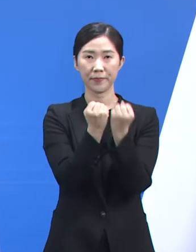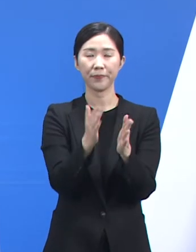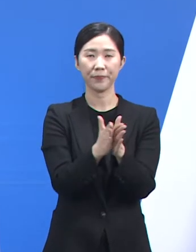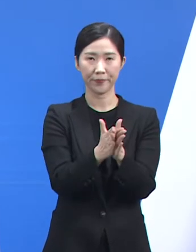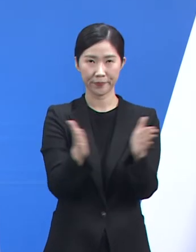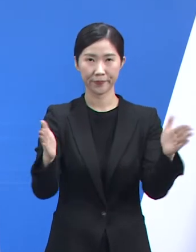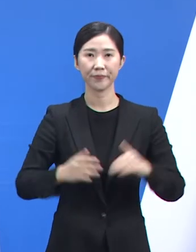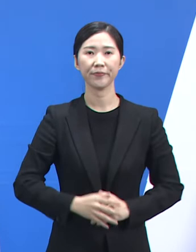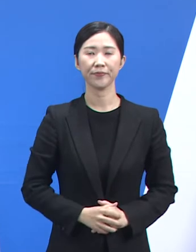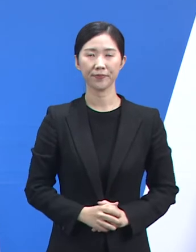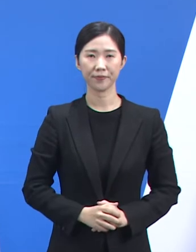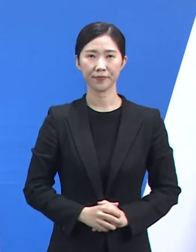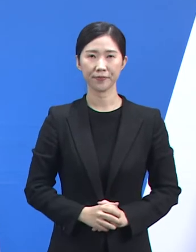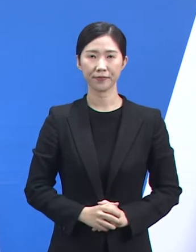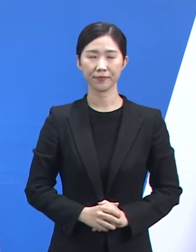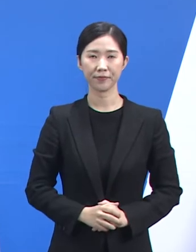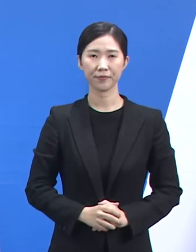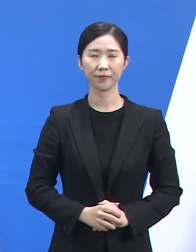시작하겠습니다.